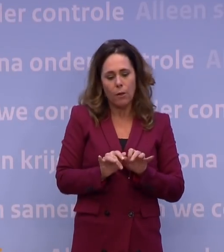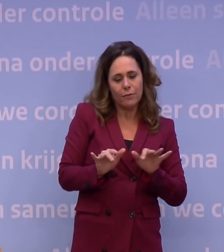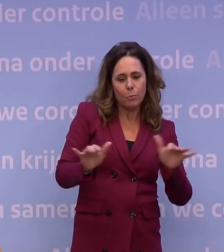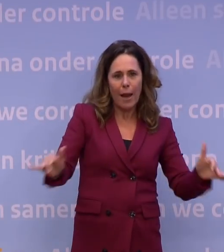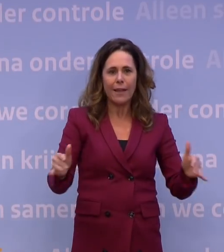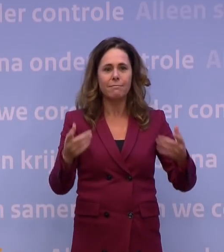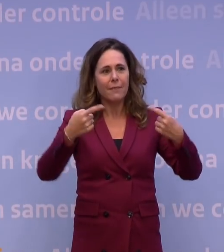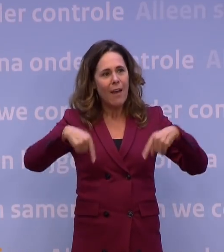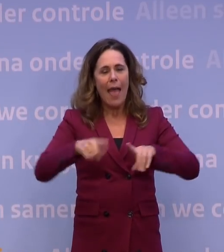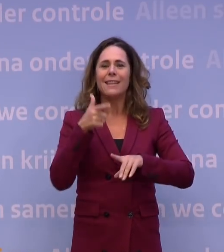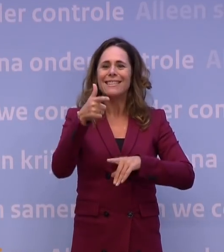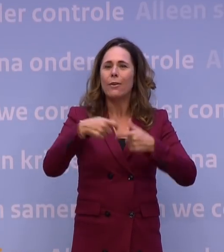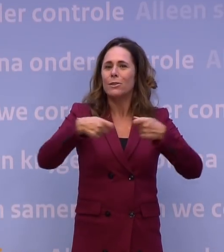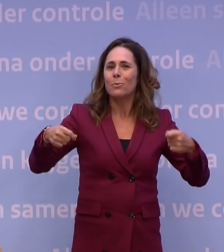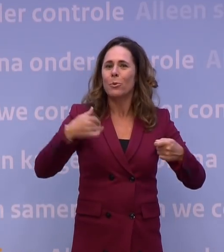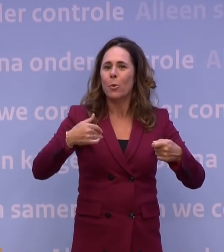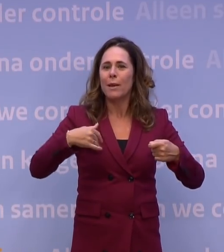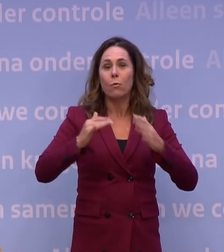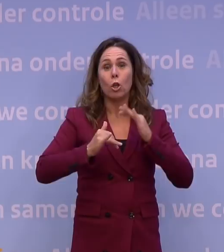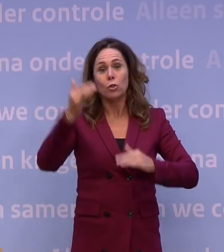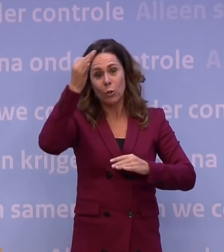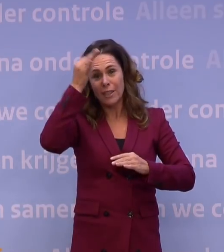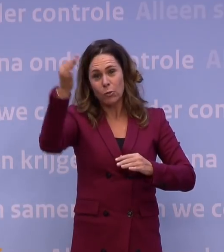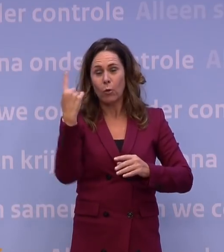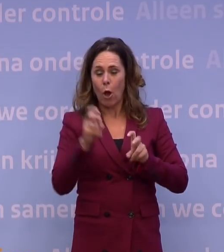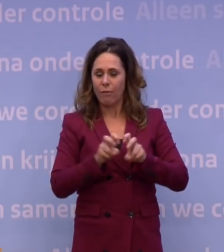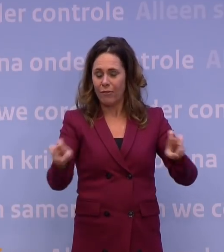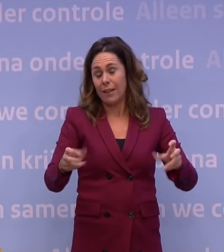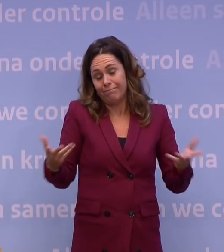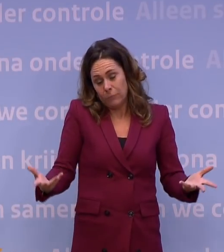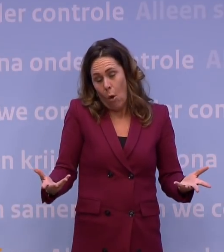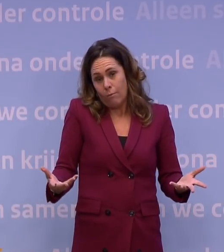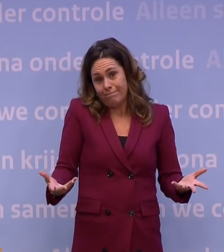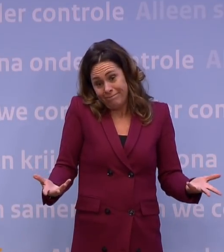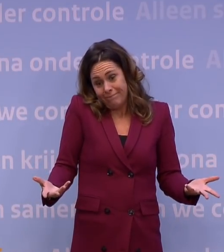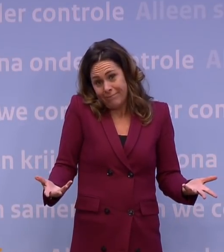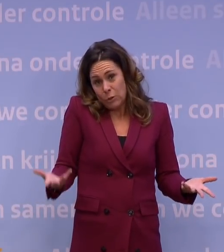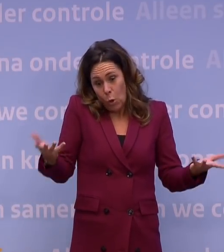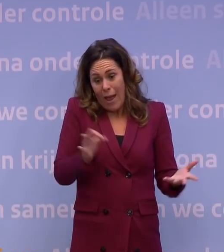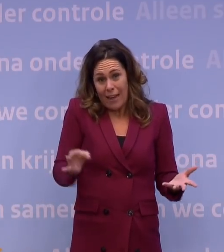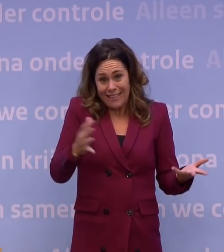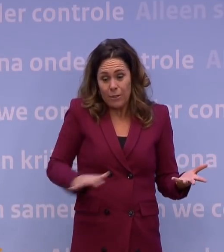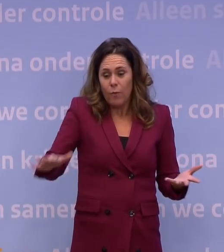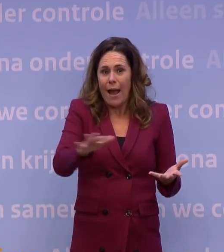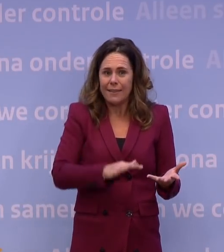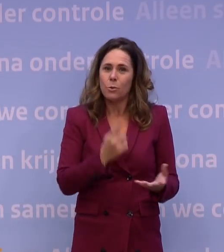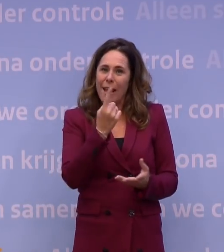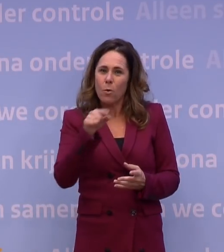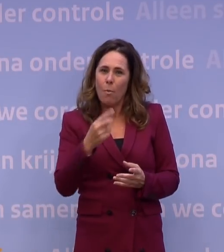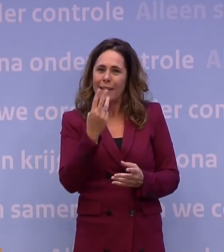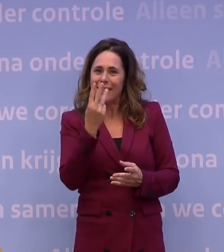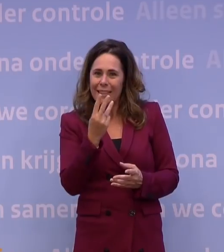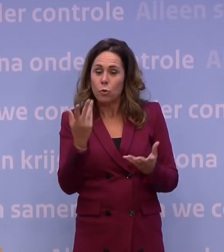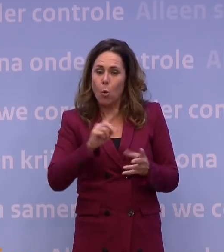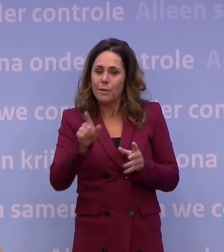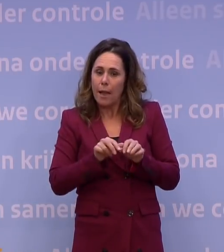deskundig, helaas, in dat virus. Maar het is een ellende waar we in zitten met z'n allen. Die 1,3, dus dat is hoe snel het zich verspreidt, waardoor je